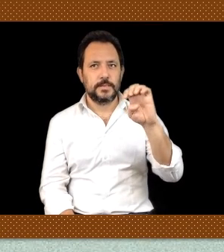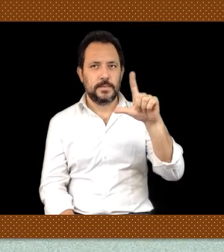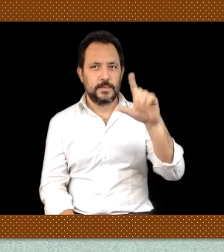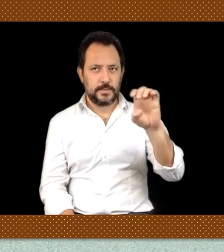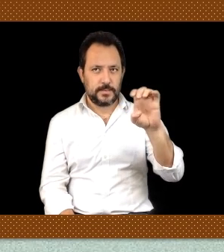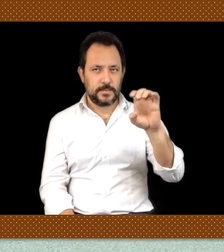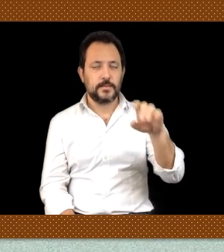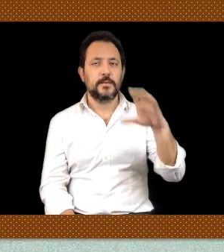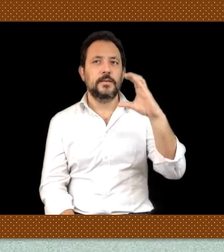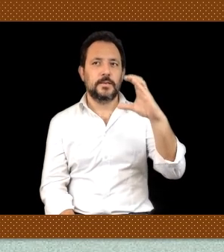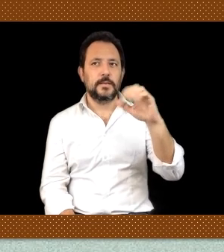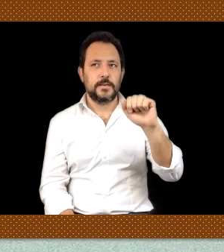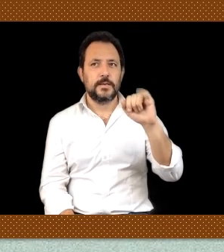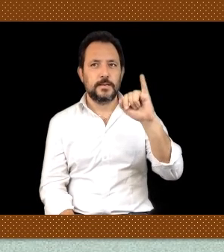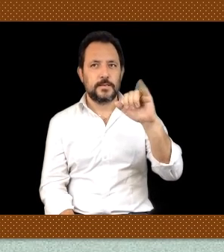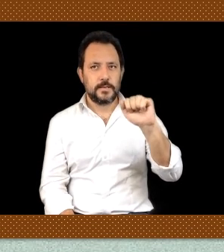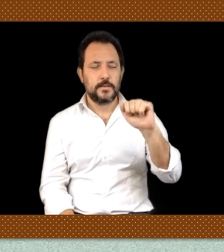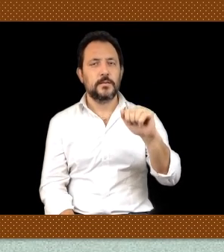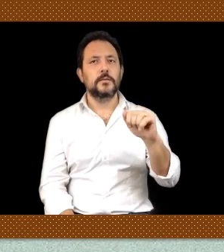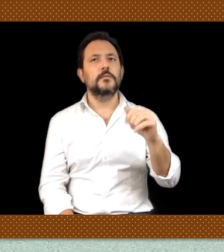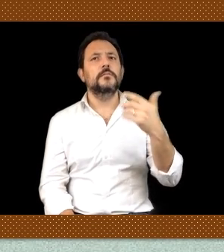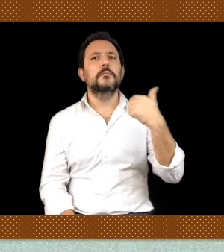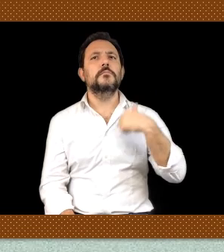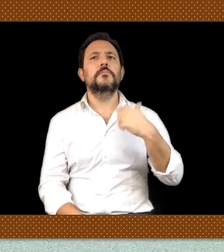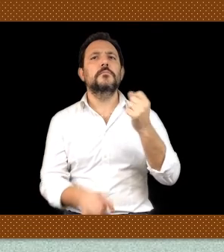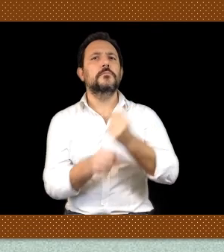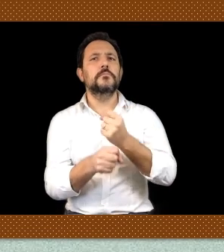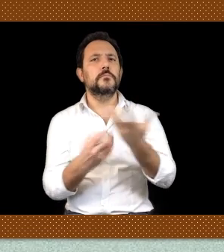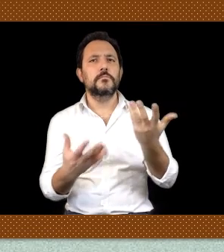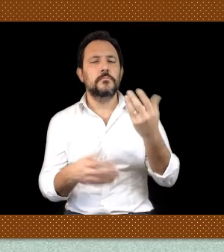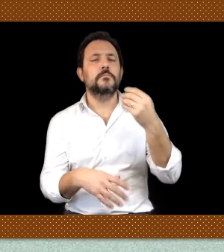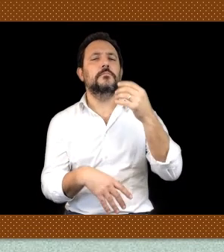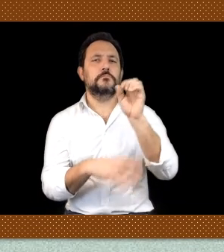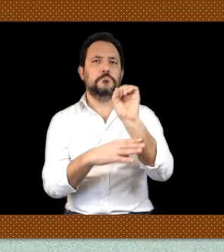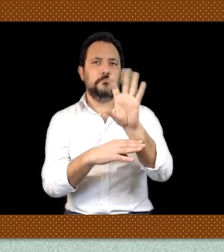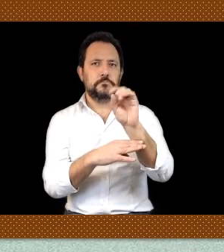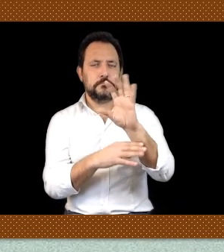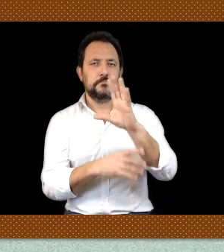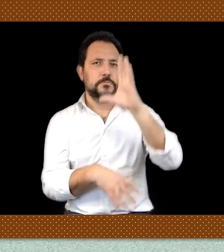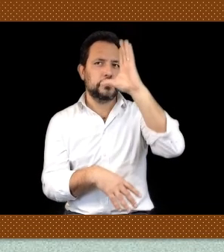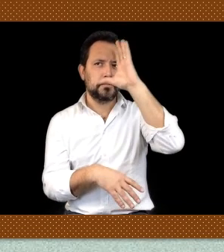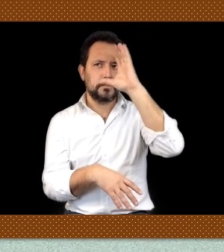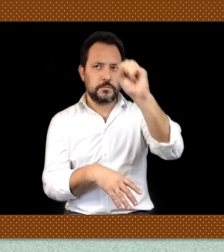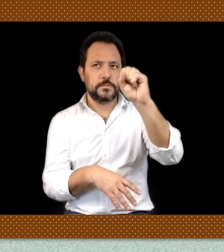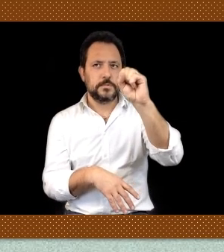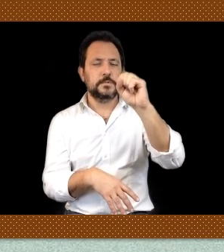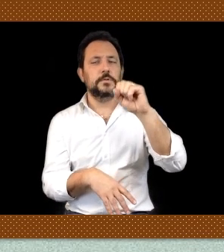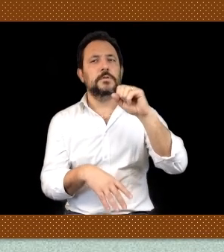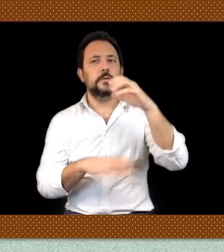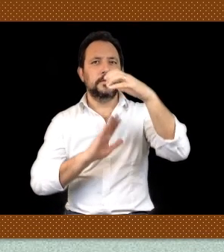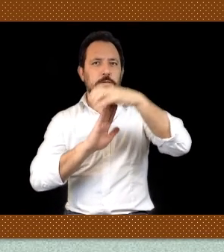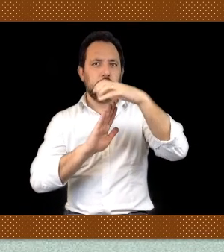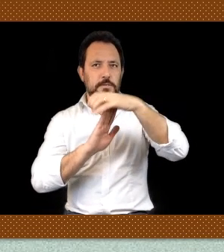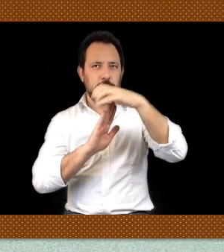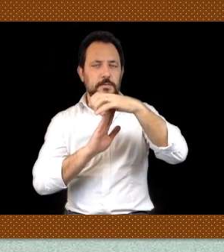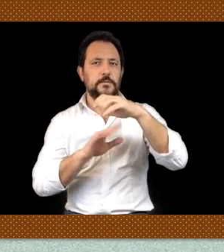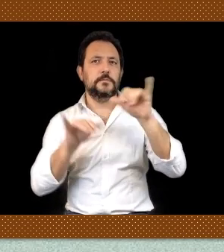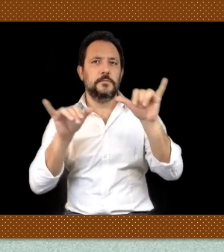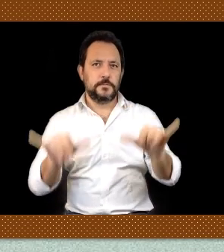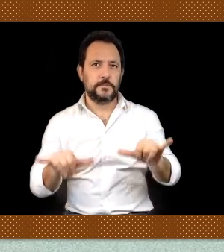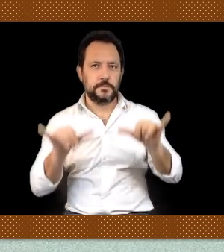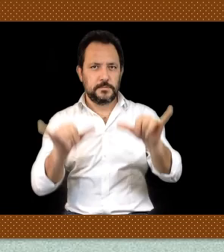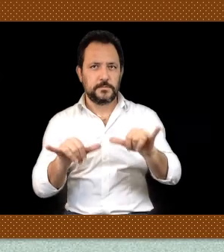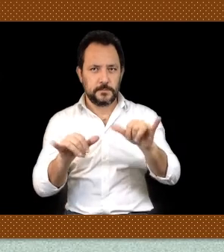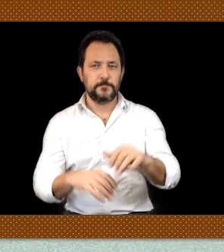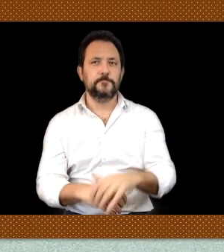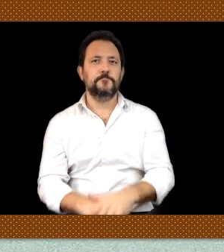Linguistici e Culturali Comparati dell'Università di Venezia Ca' Foscari È stato prodotto da Riley